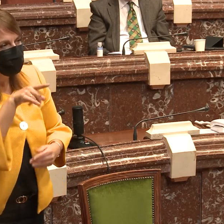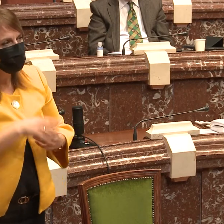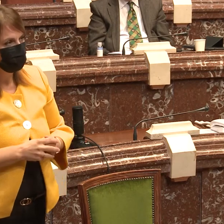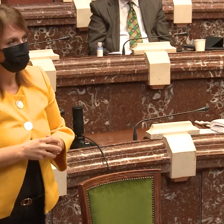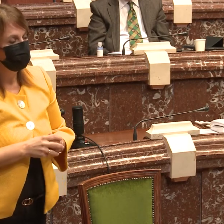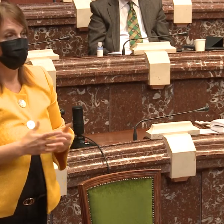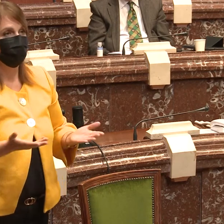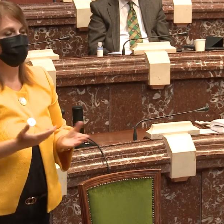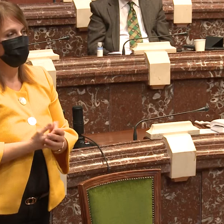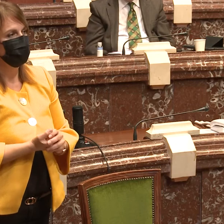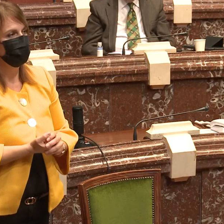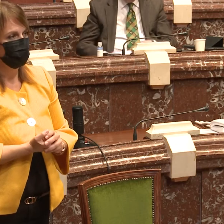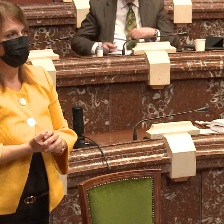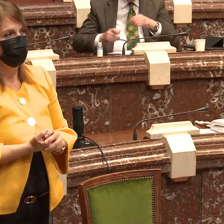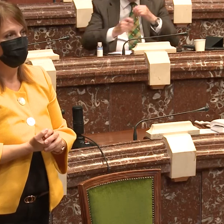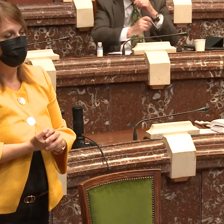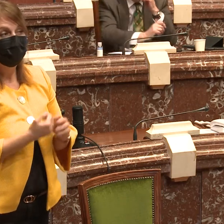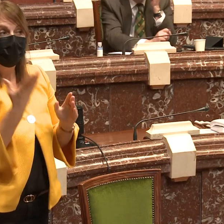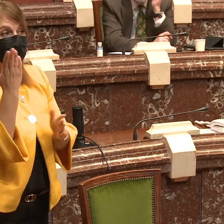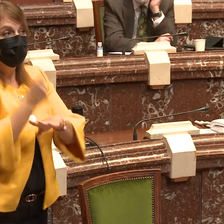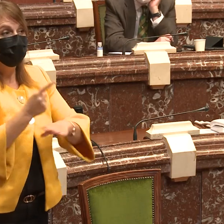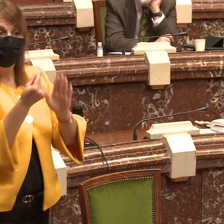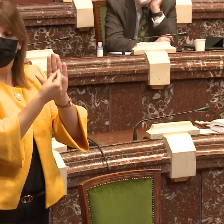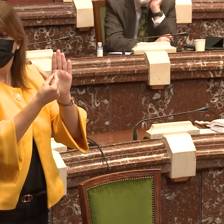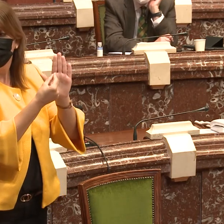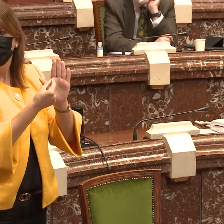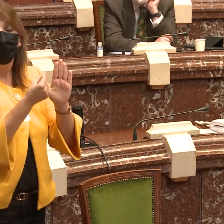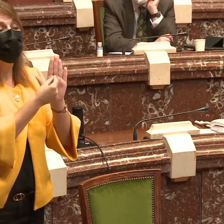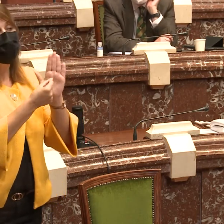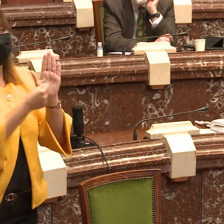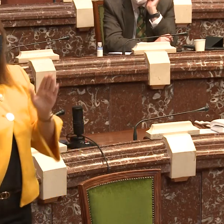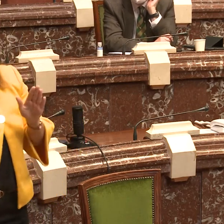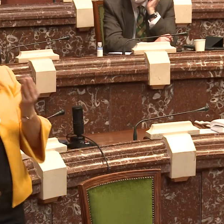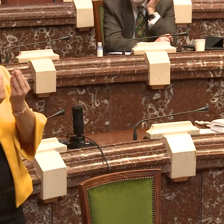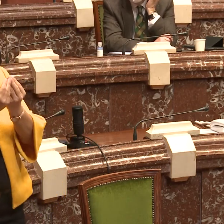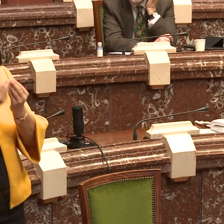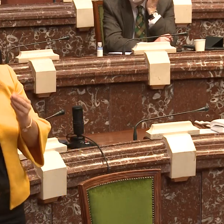También aquí en la región de Murcia hay unos criterios que se deberían